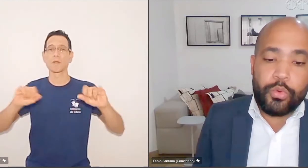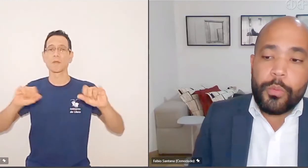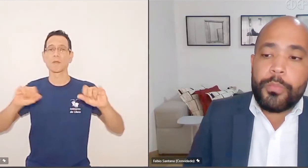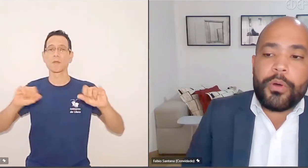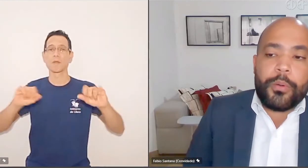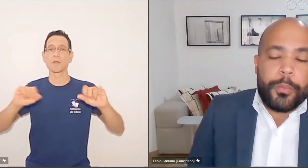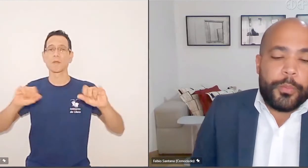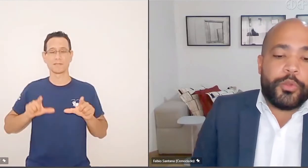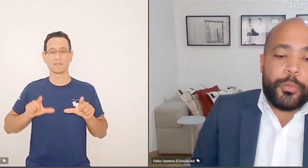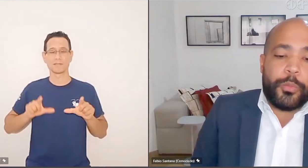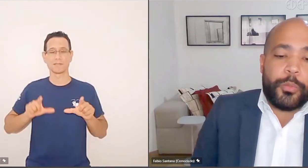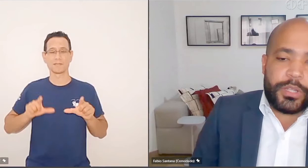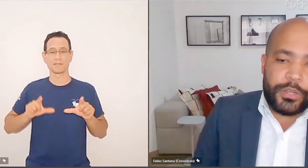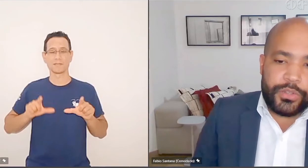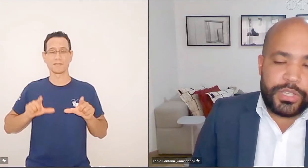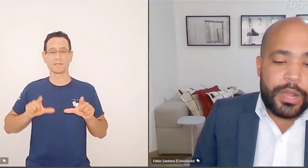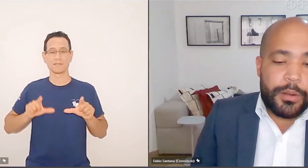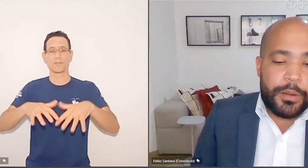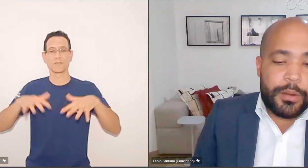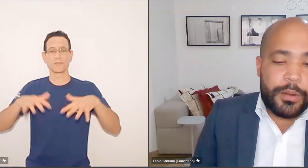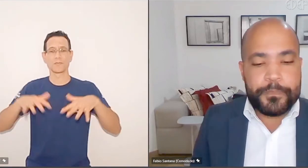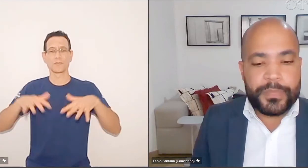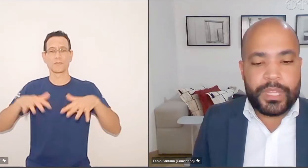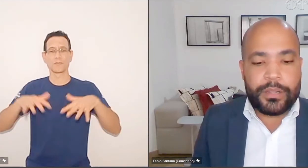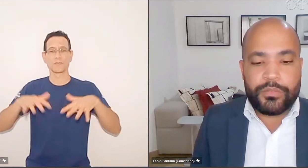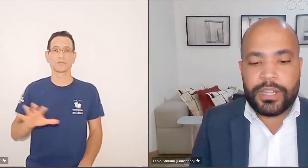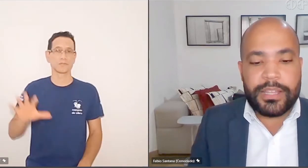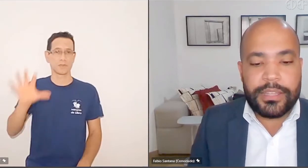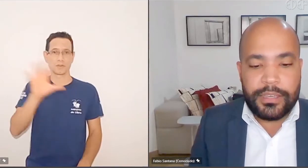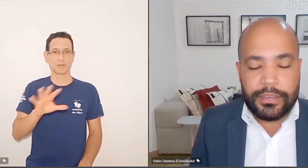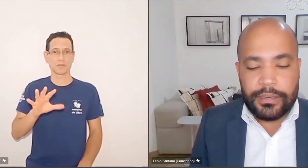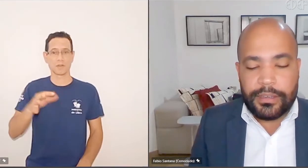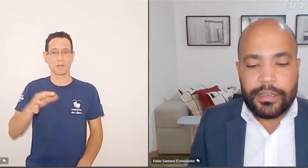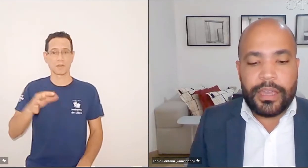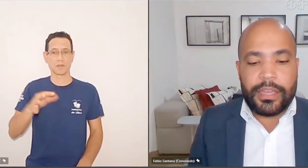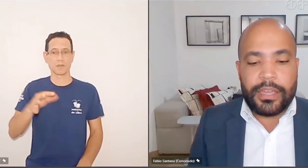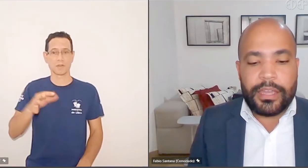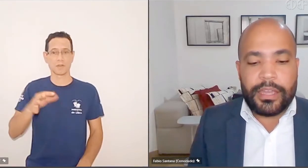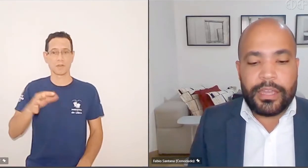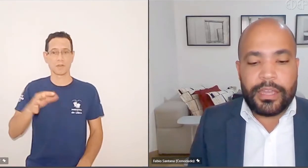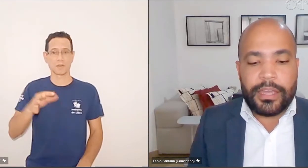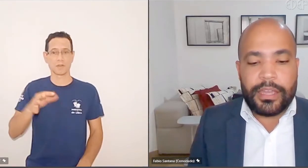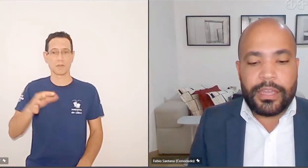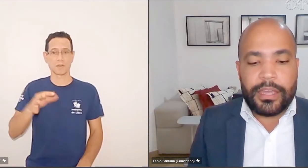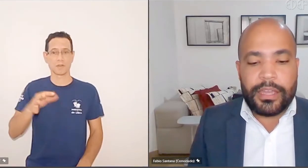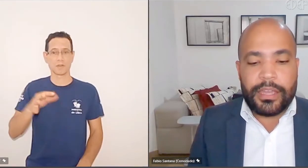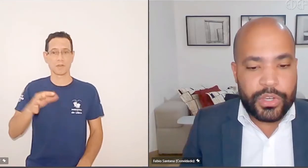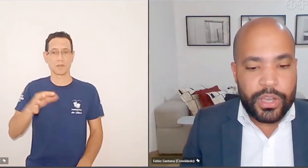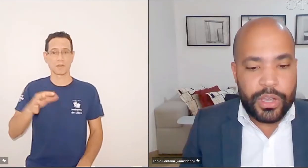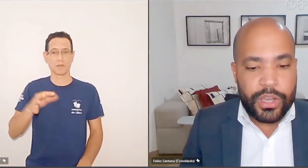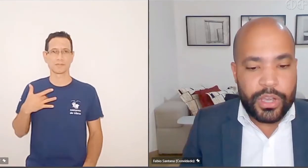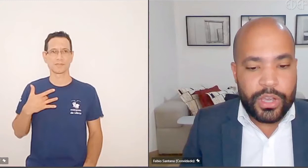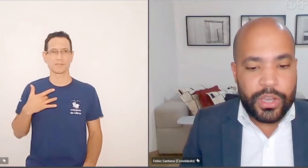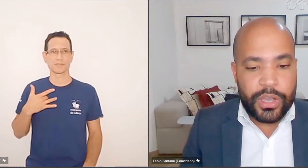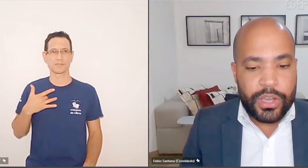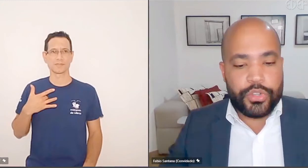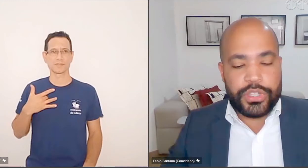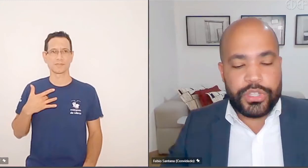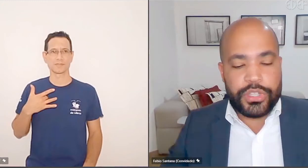Fórum Nacional do próprio Poder Judiciário para a Saúde, não se trata aqui de discussões doutrinárias